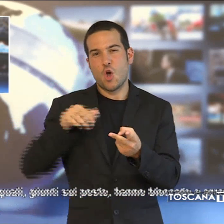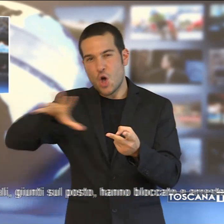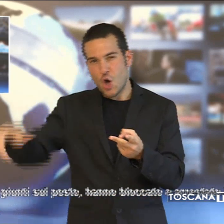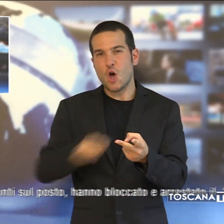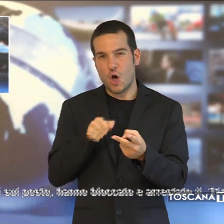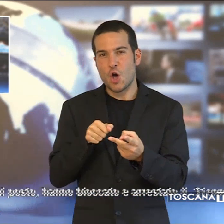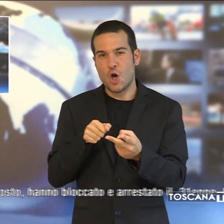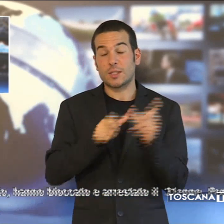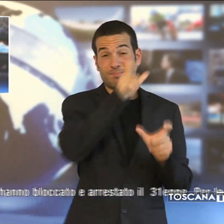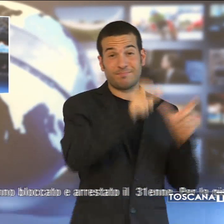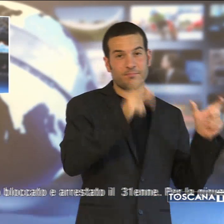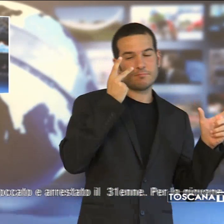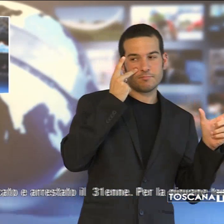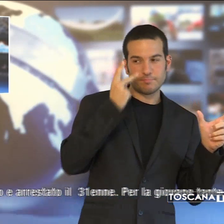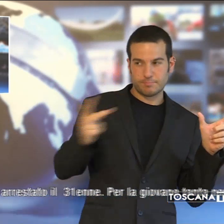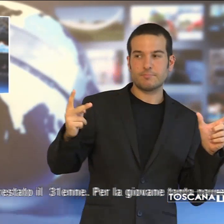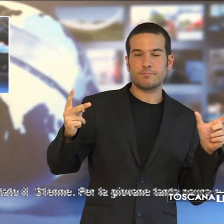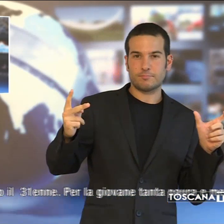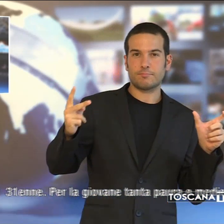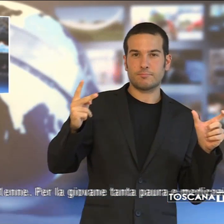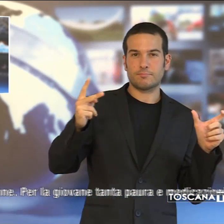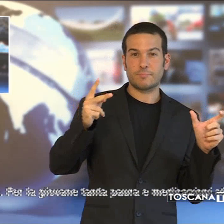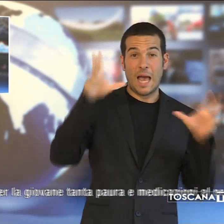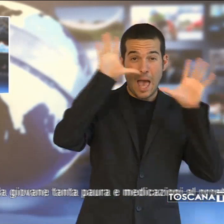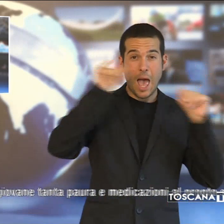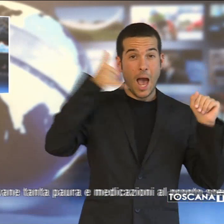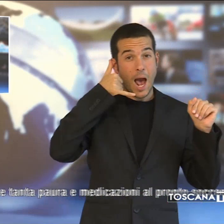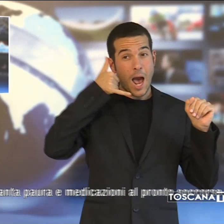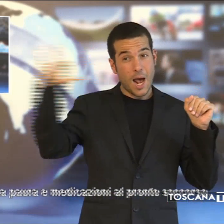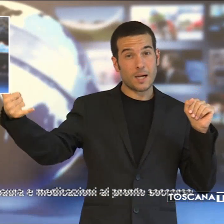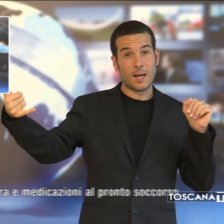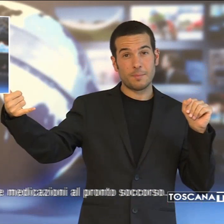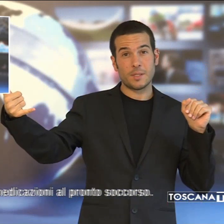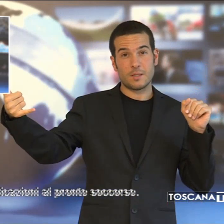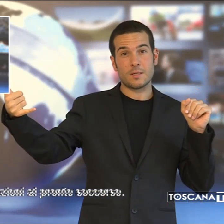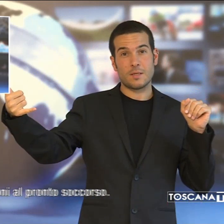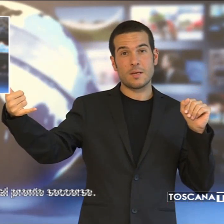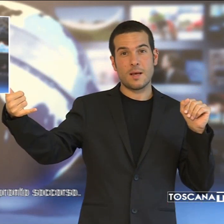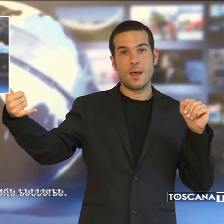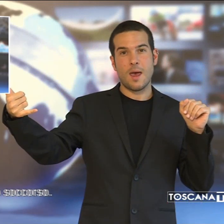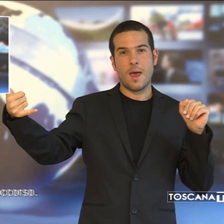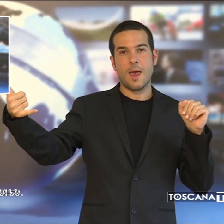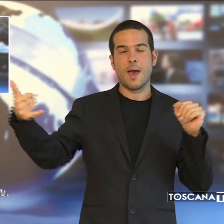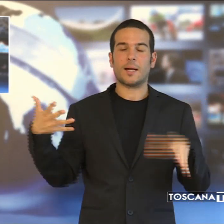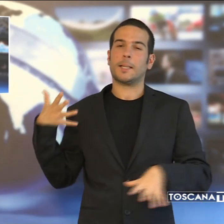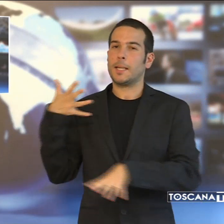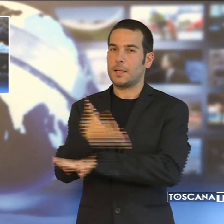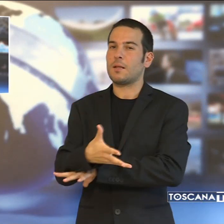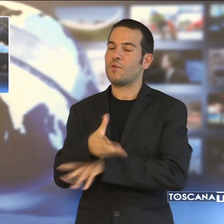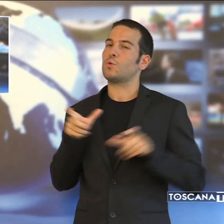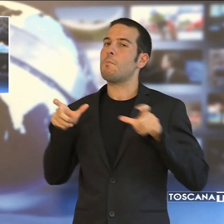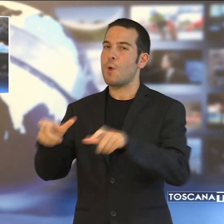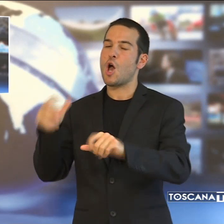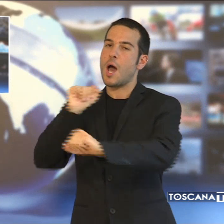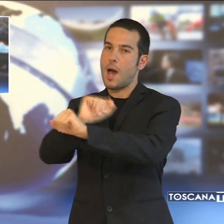della scena violenta alcuni passanti hanno allertato i carabinieri i quali, giunti sul posto, hanno bloccato e arrestato